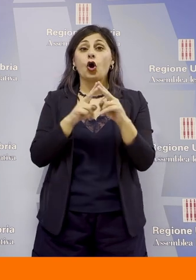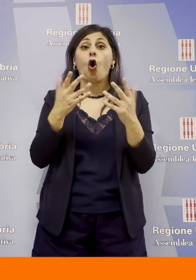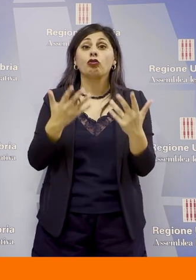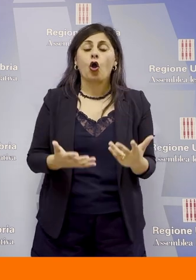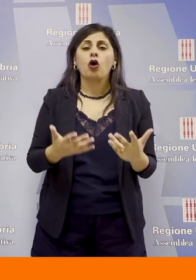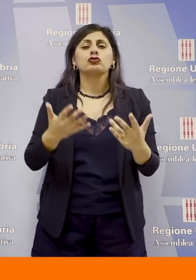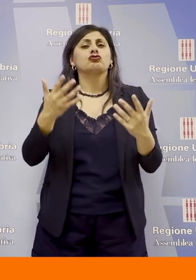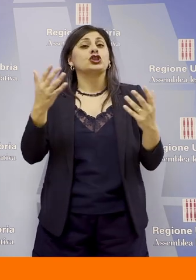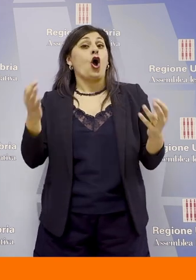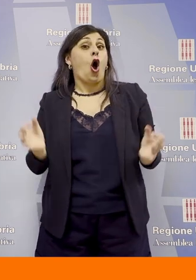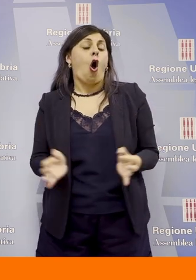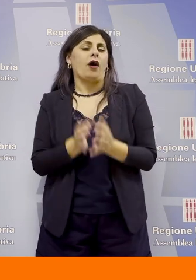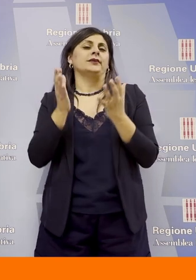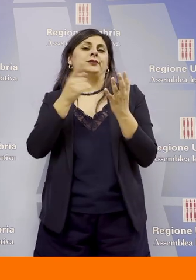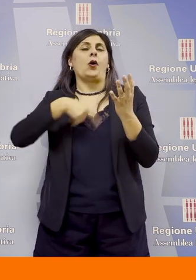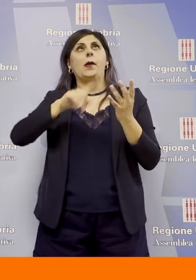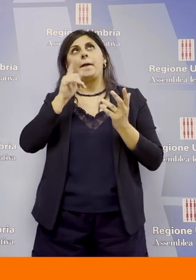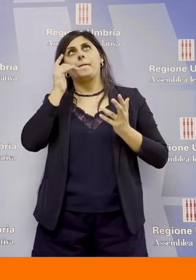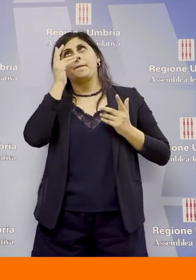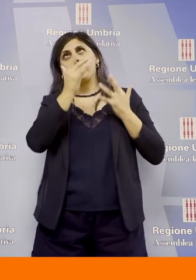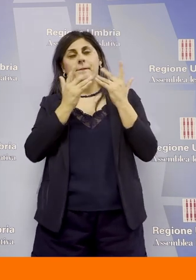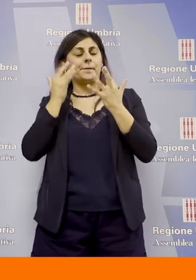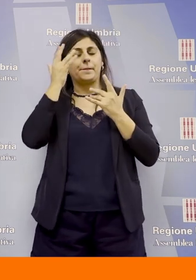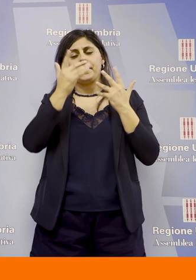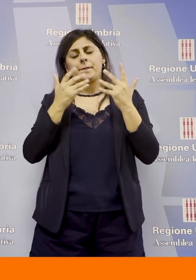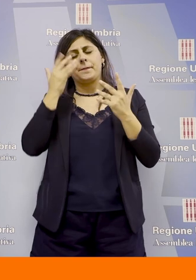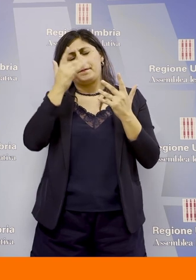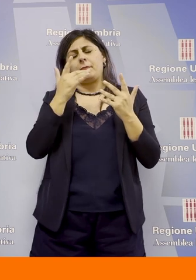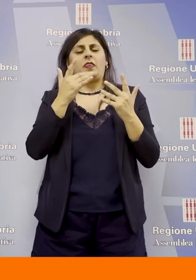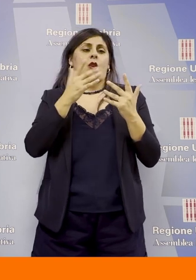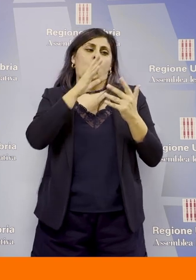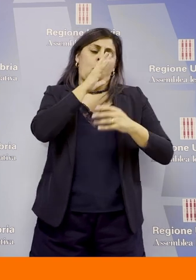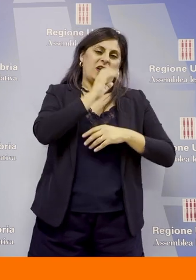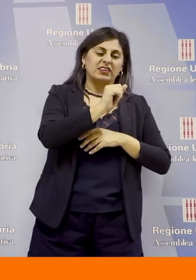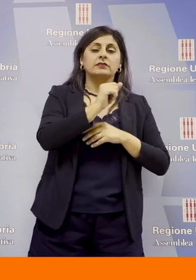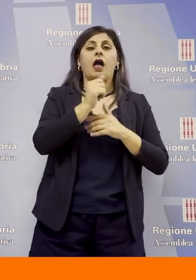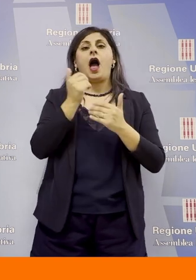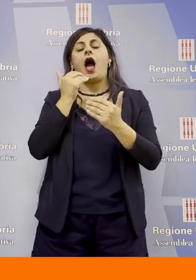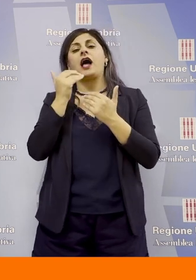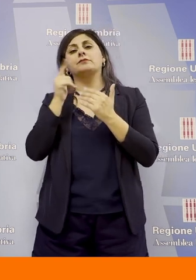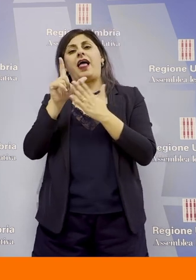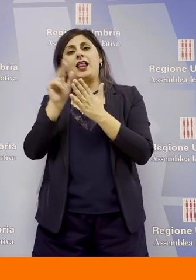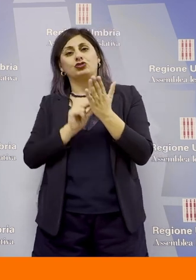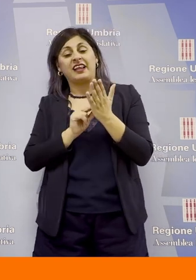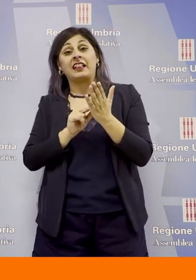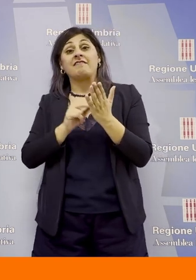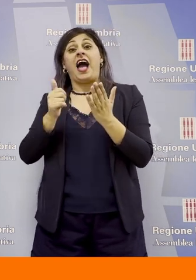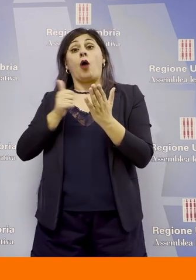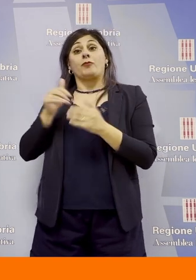occasione per riflettere a livello trasversale tra Università, Assemblea Legislativa e autonomie locali,